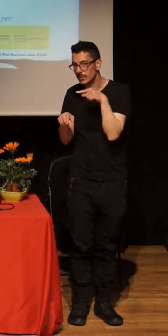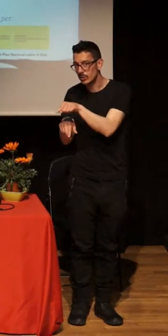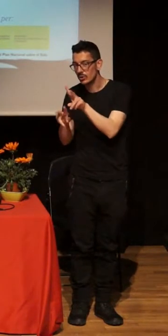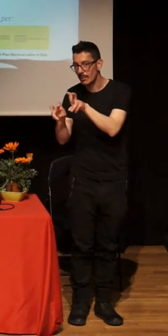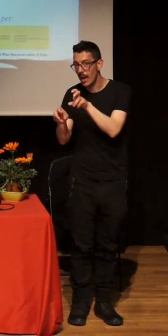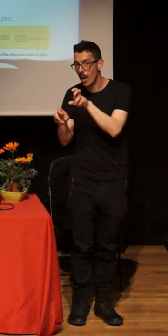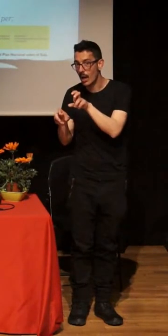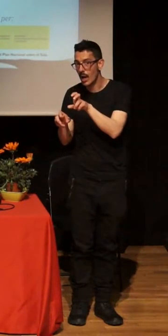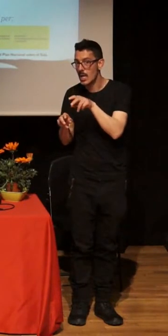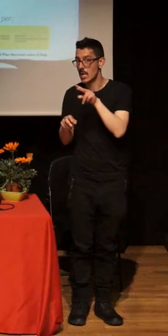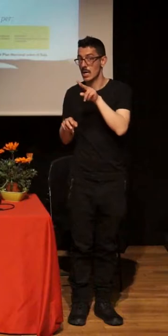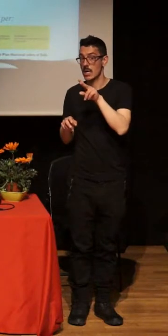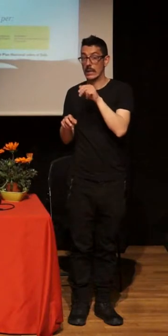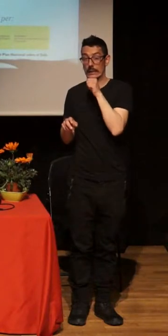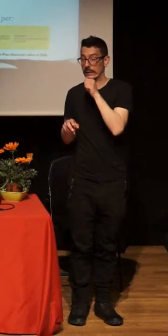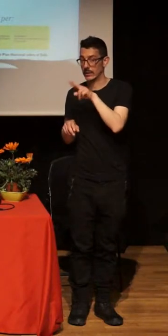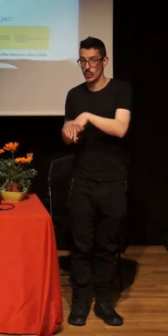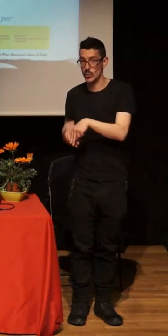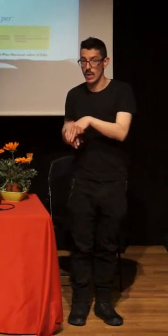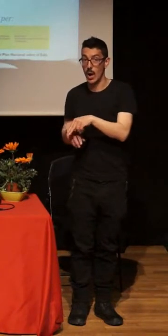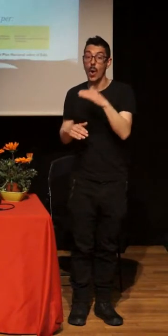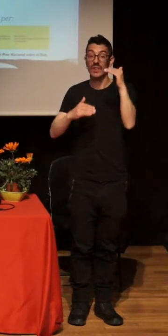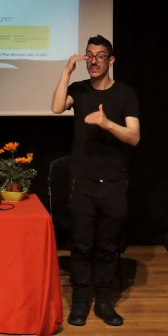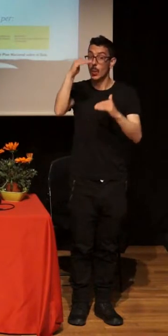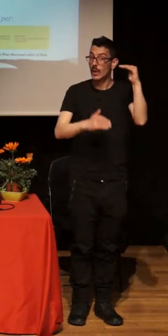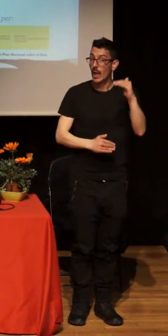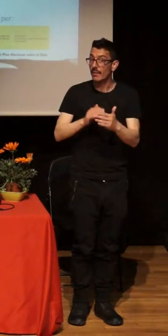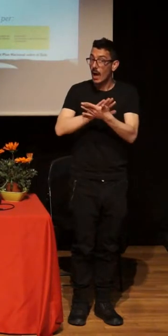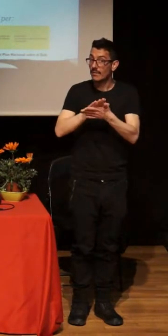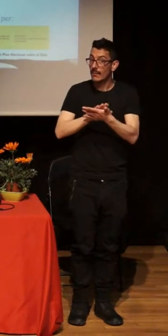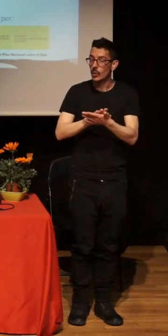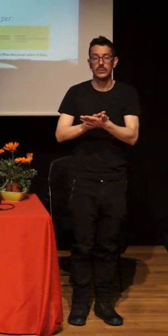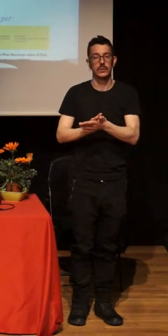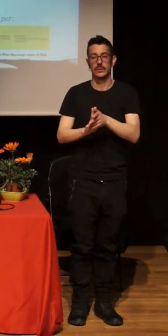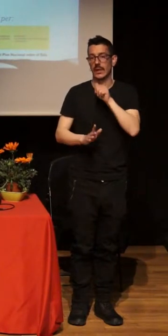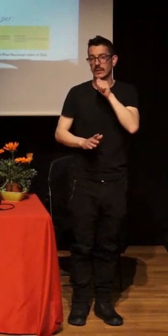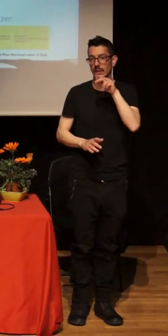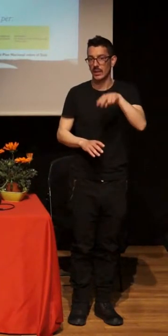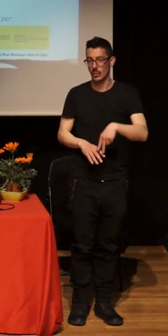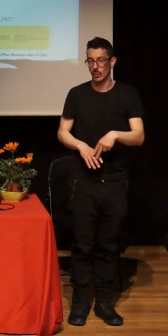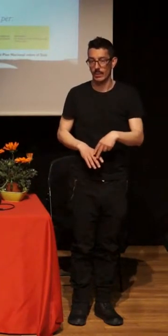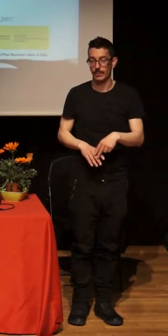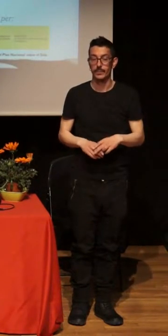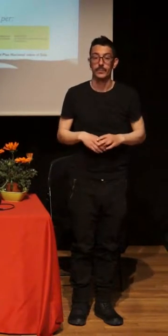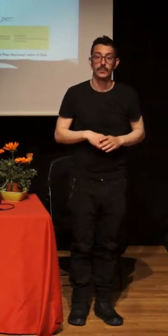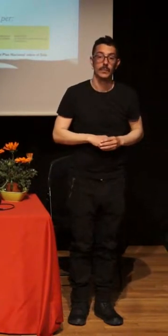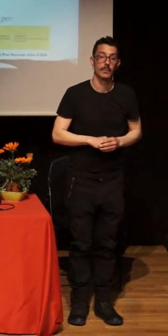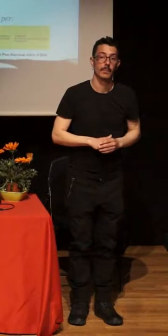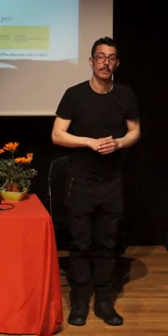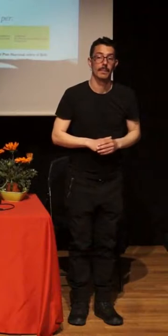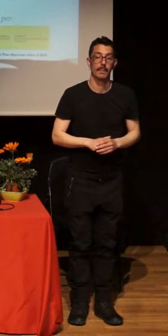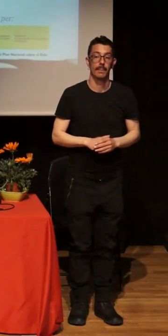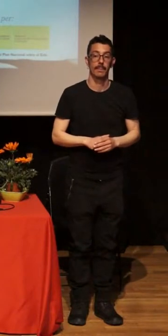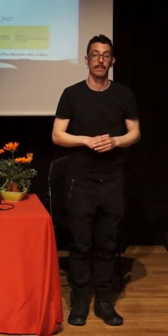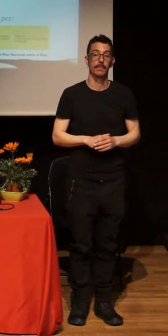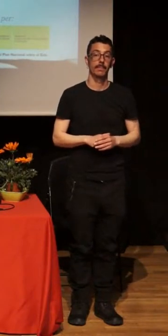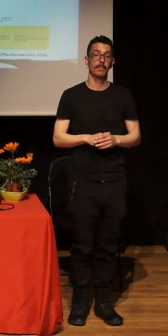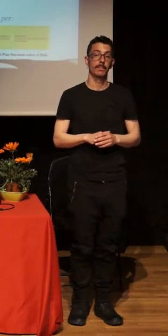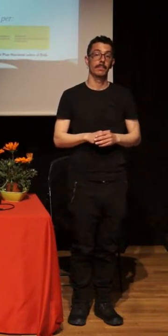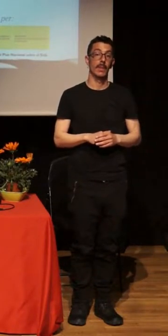En este momento, en cualquier estudio que veáis, en cualquier ponencia que veamos, nos hablarán de la bonita cascada de tratamientos, ¿eh? 90, 90,